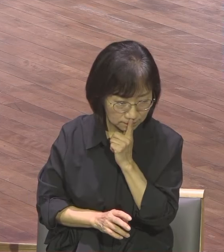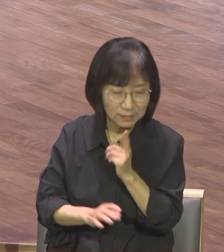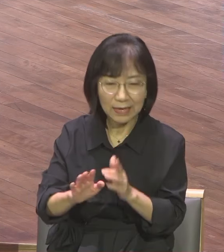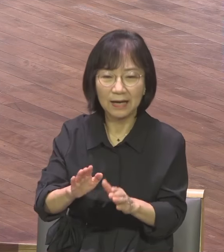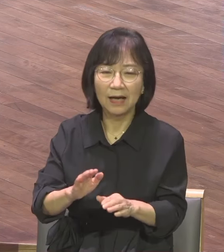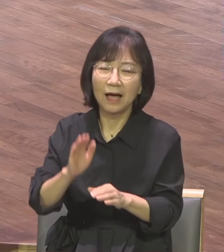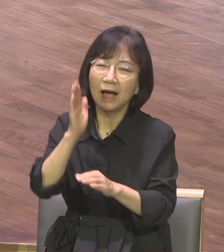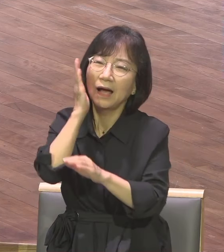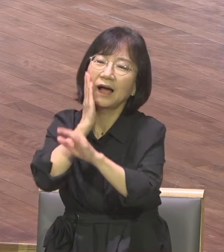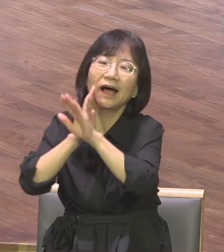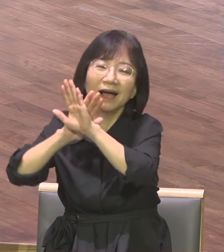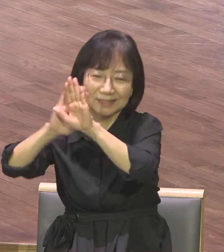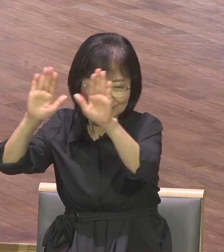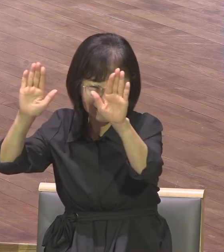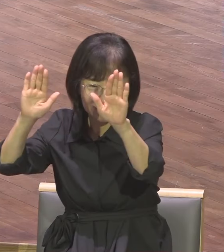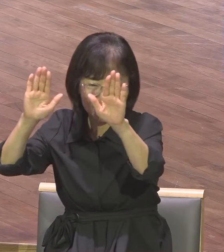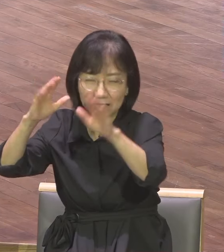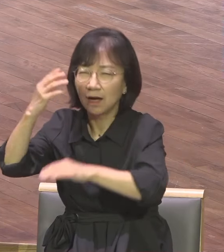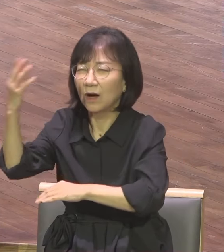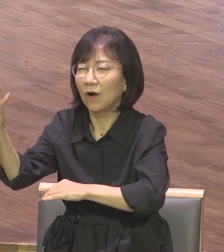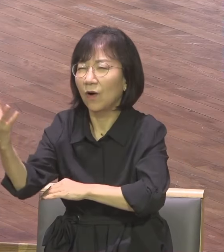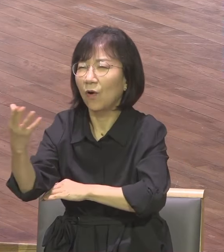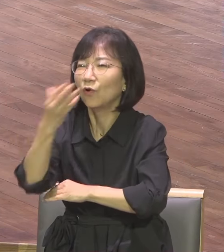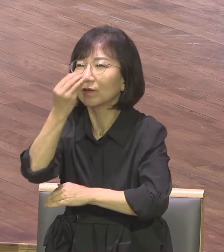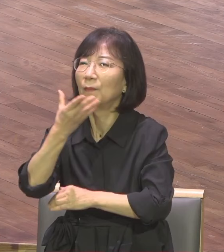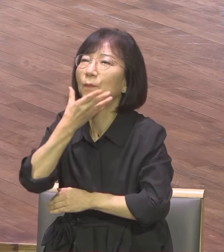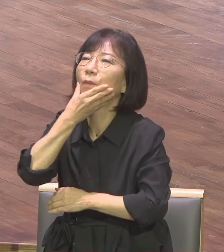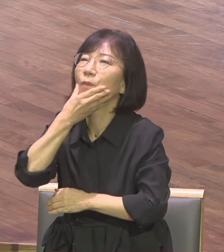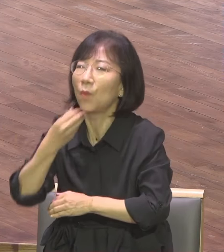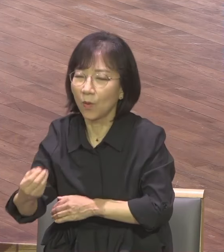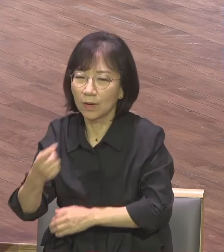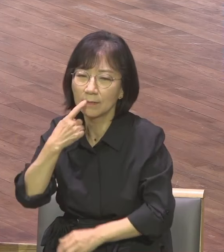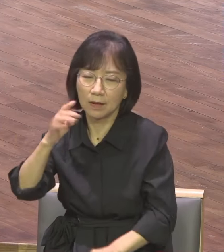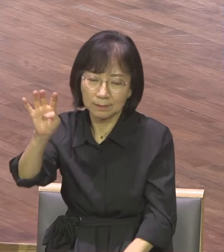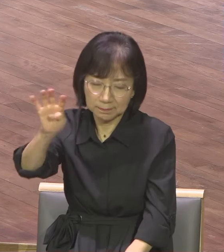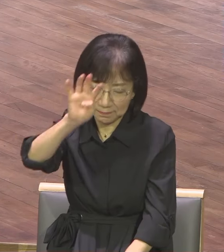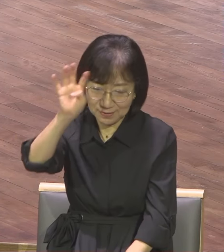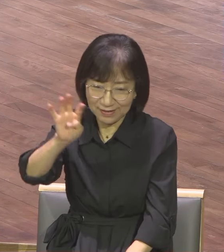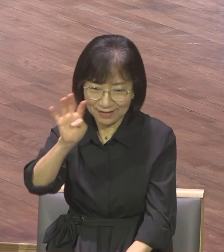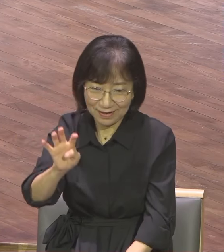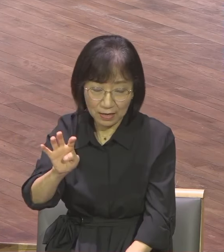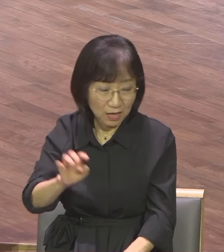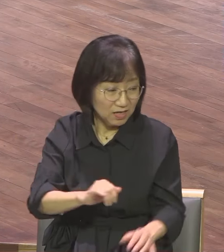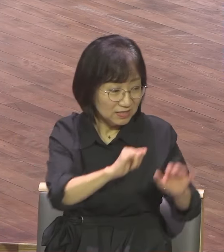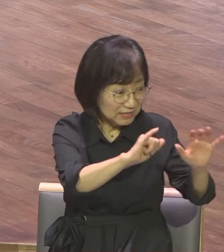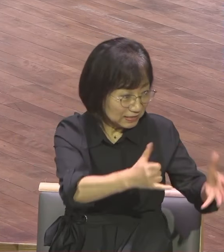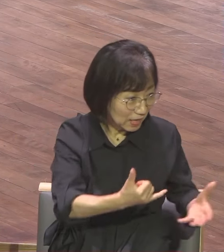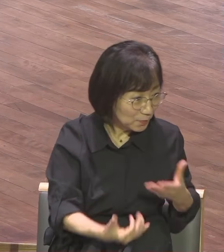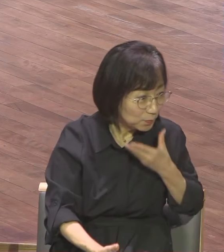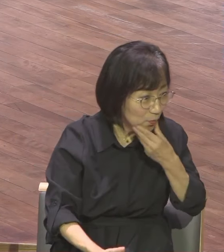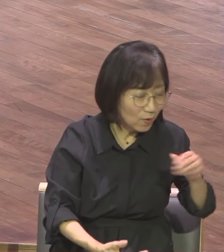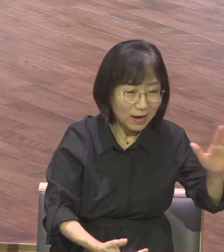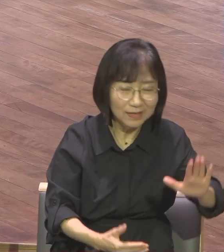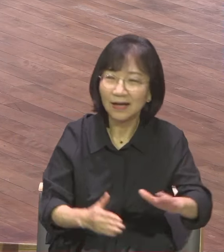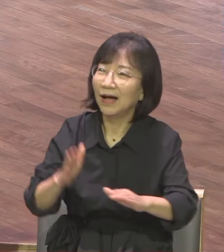신령한 복을 받았다 세상에서 말하는 복이 아니라 하늘에 신령한 복을 받았다